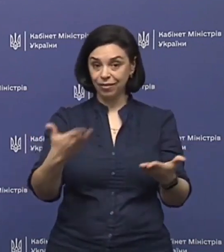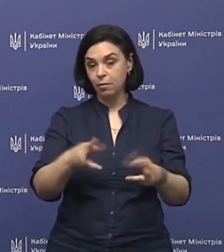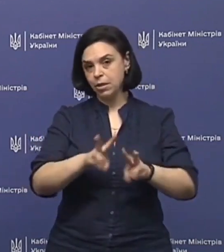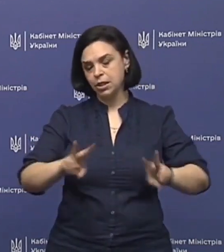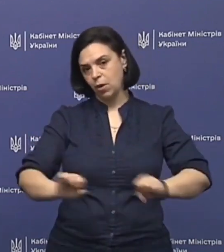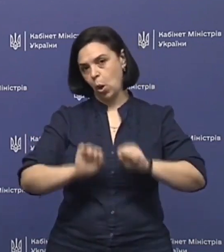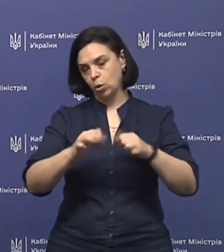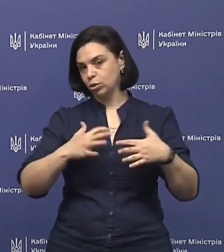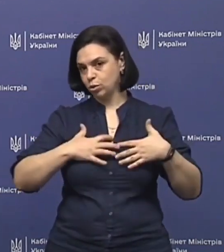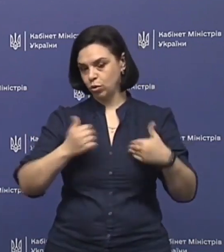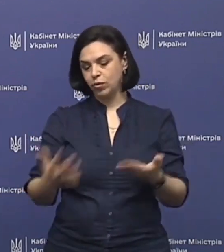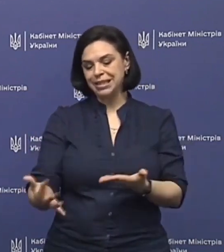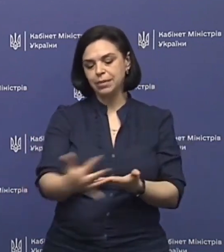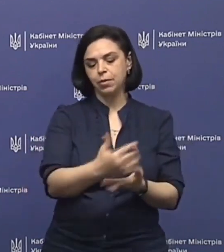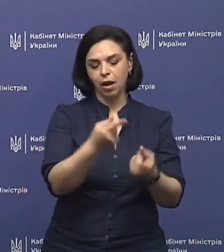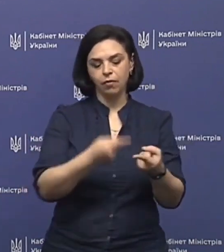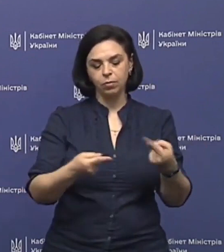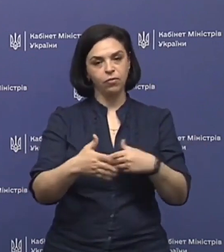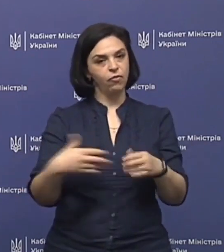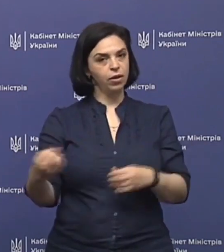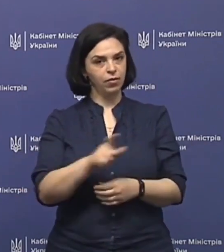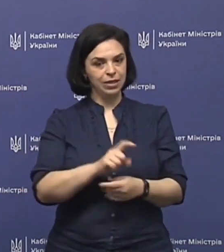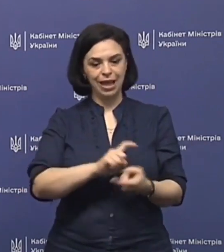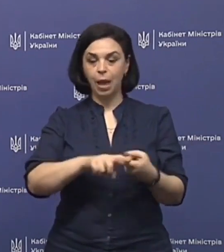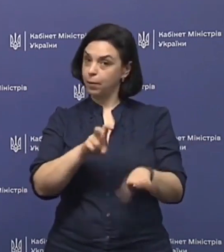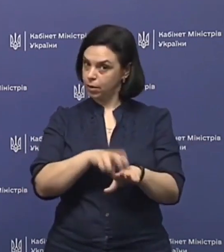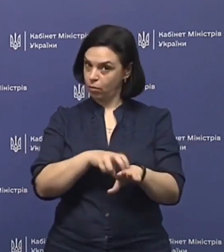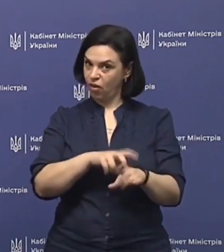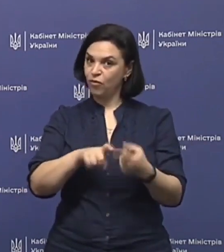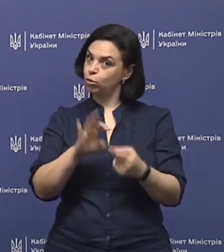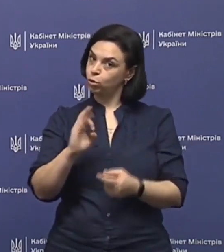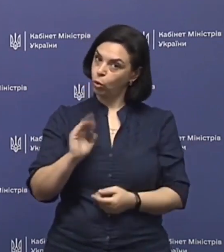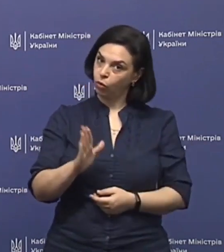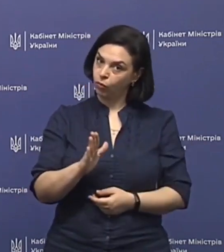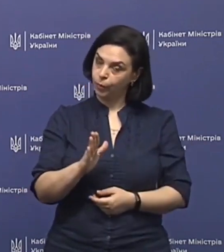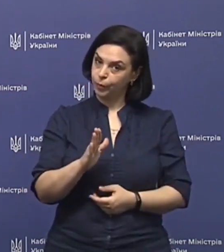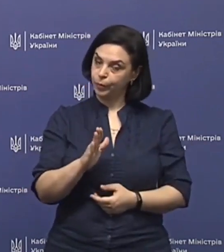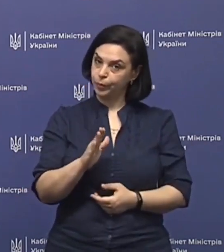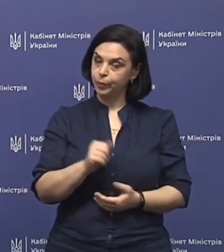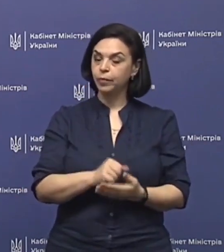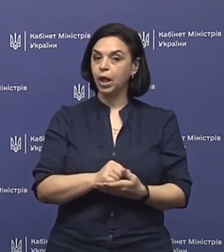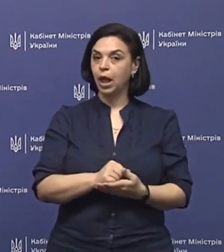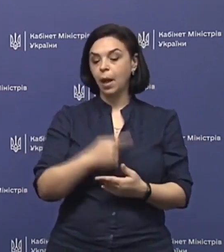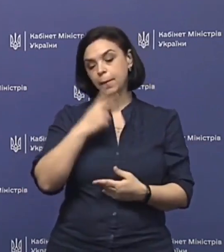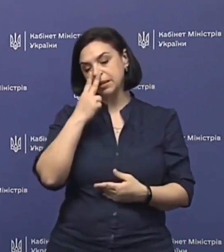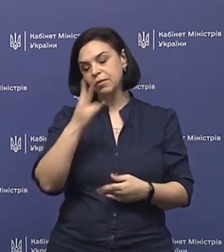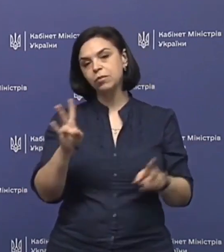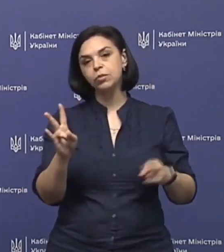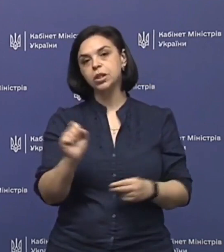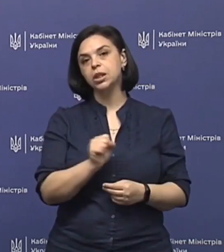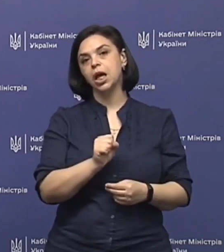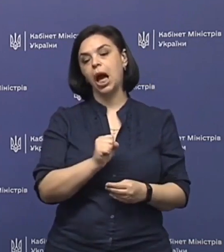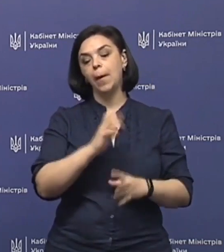Міністерство охорони здоров'я збирає відповідних фахівців, епідеміологів, вірусологів. Дивимося на